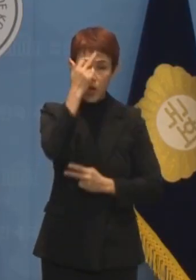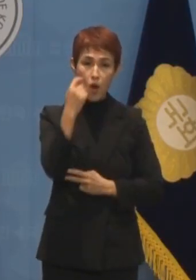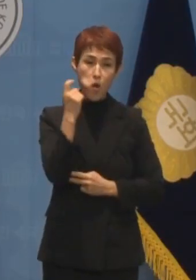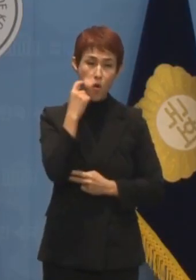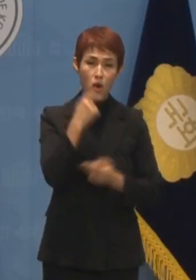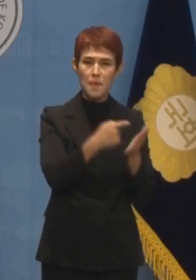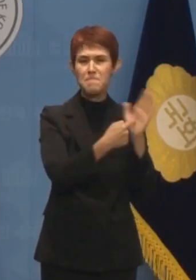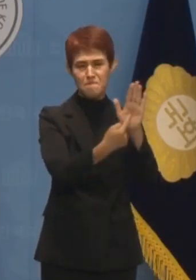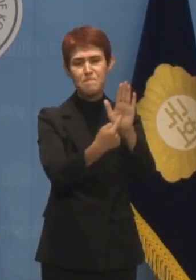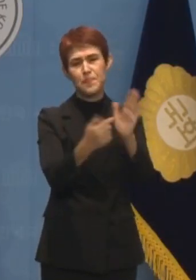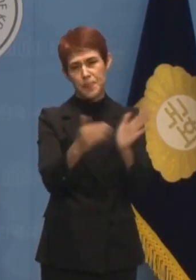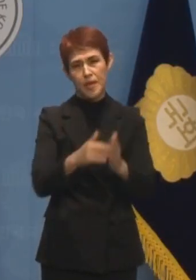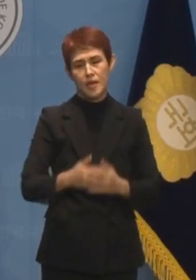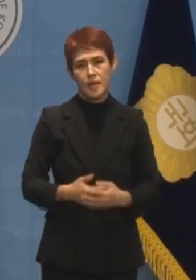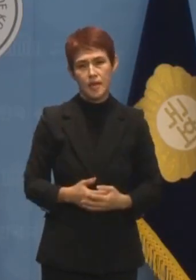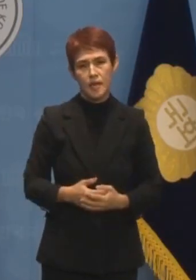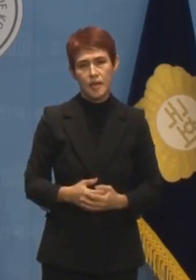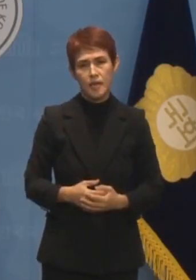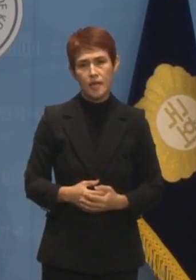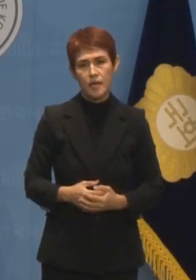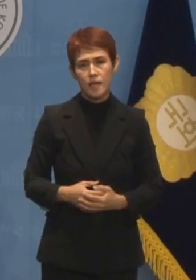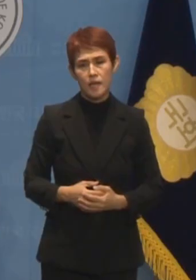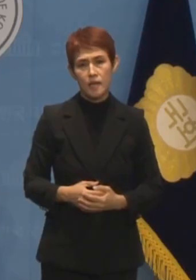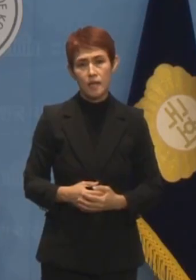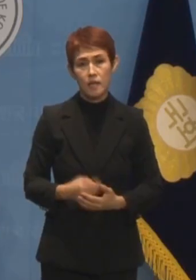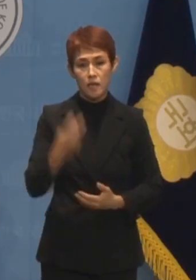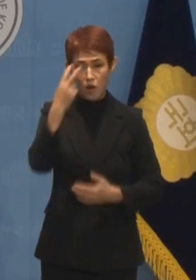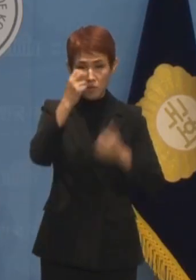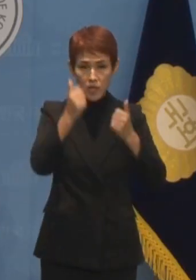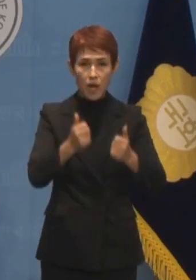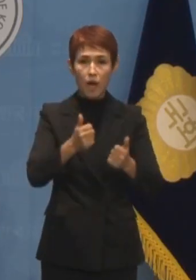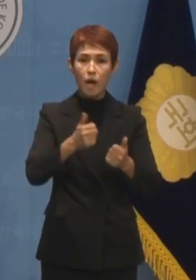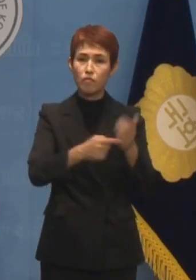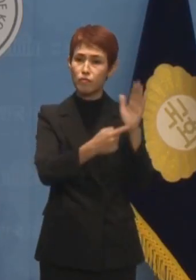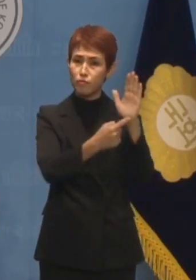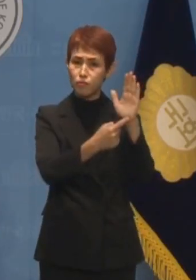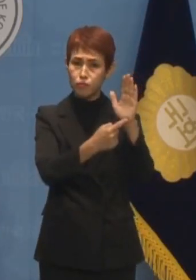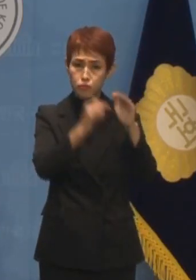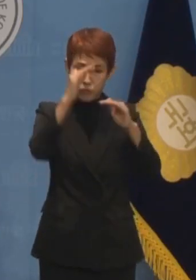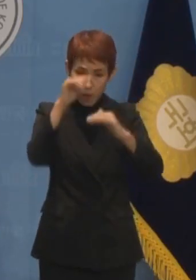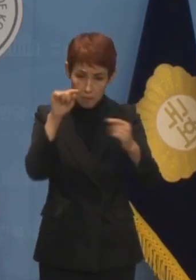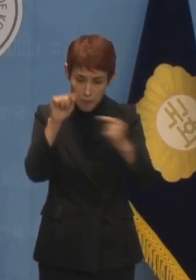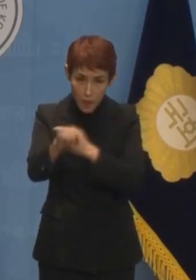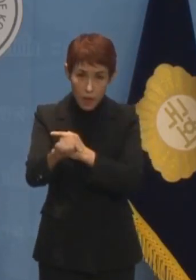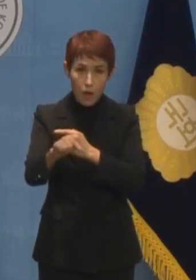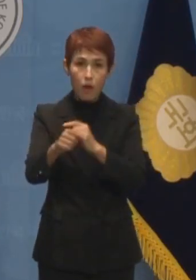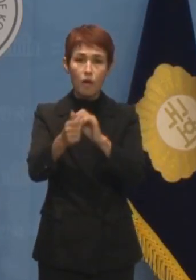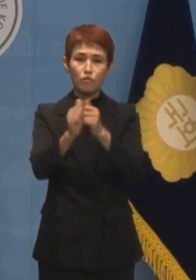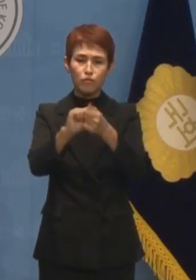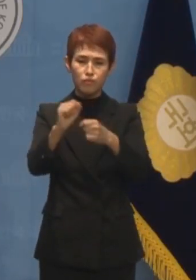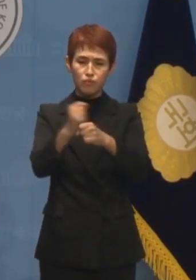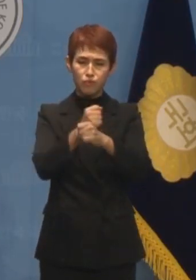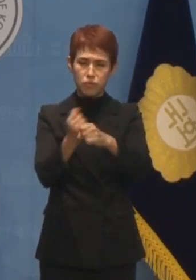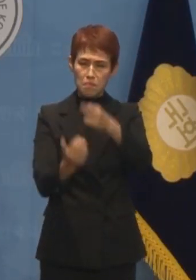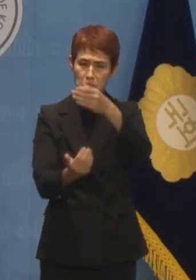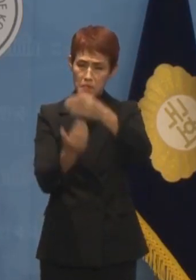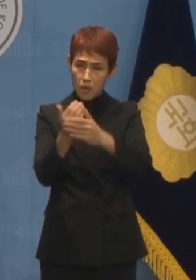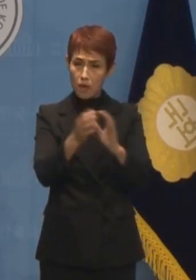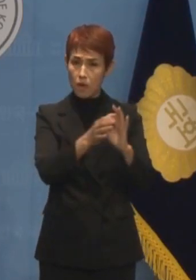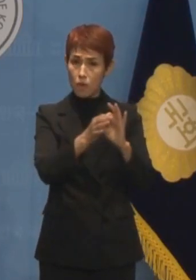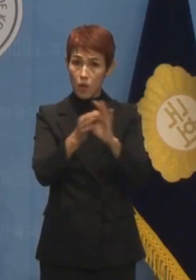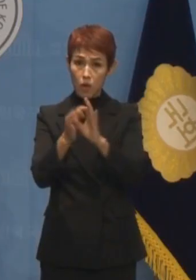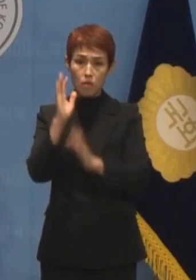드러났습니다. 검찰의 브리핑과 달리 도이치모터스 주가 조작 사건에 관련해